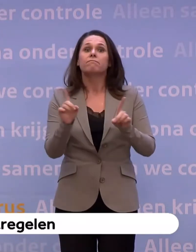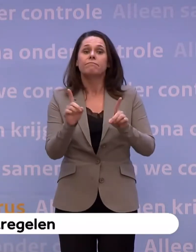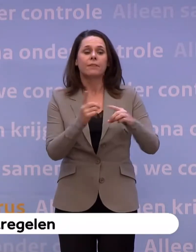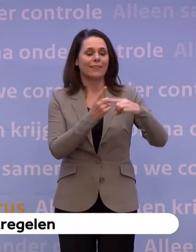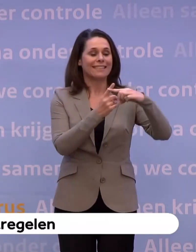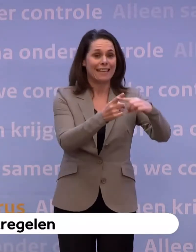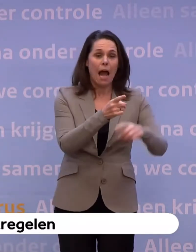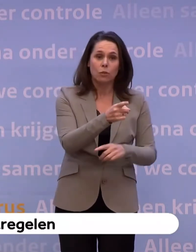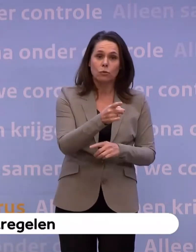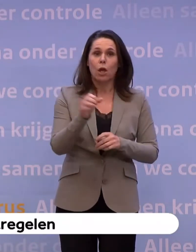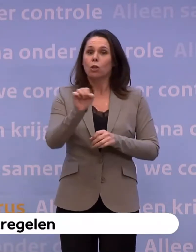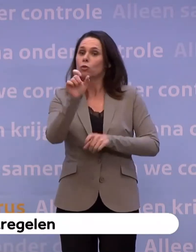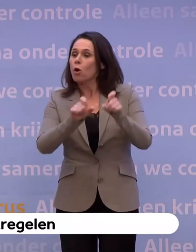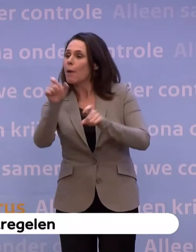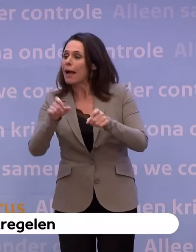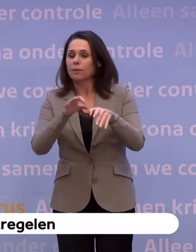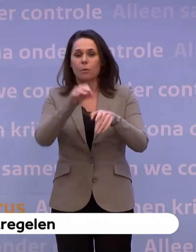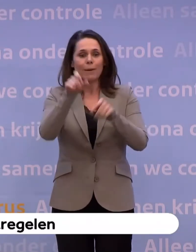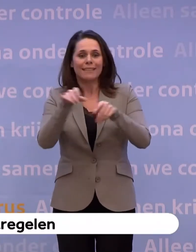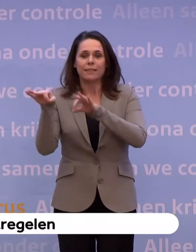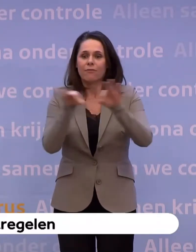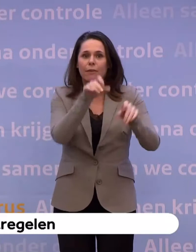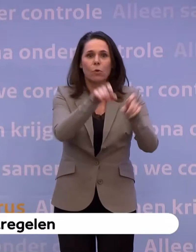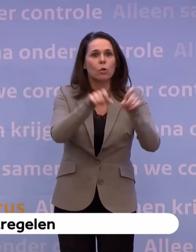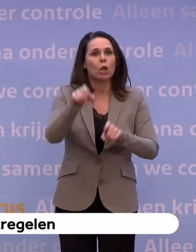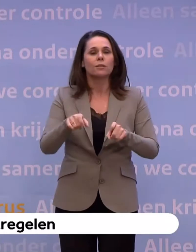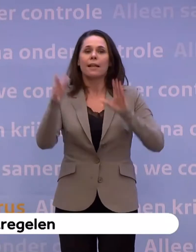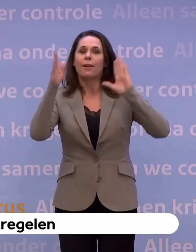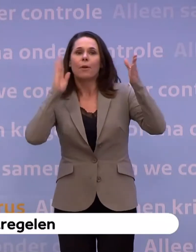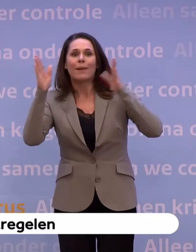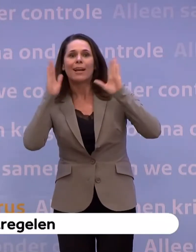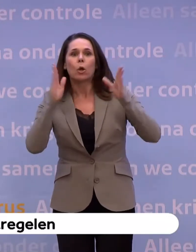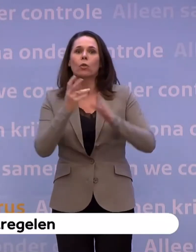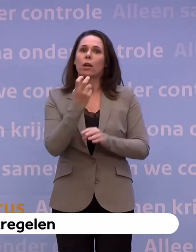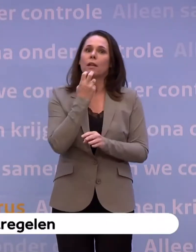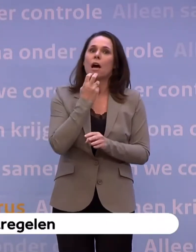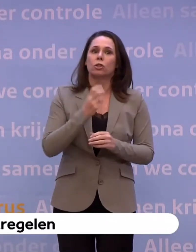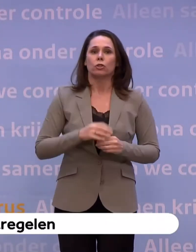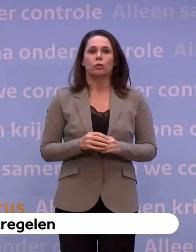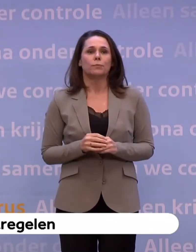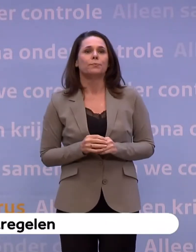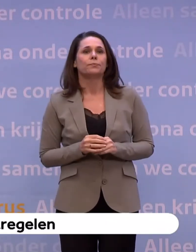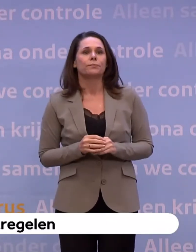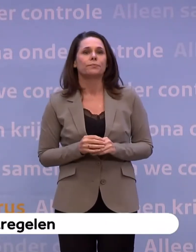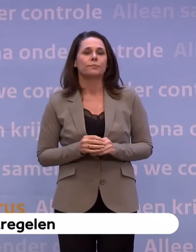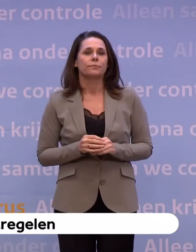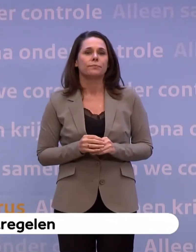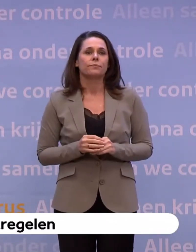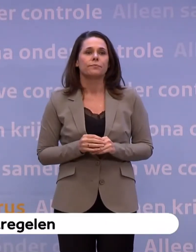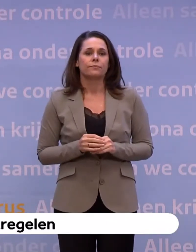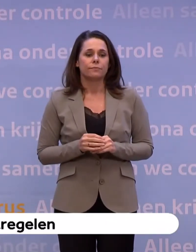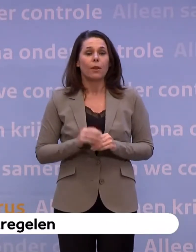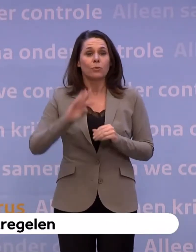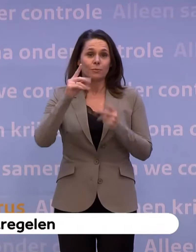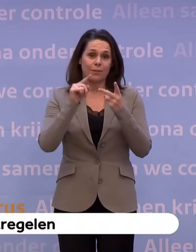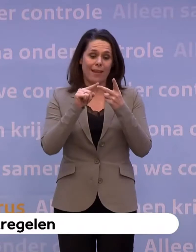en daarmee de schoonmakers, de patiëntenvervoerders, de verpleegkundigen en de artsen die daar werken. En daarmee kom ik